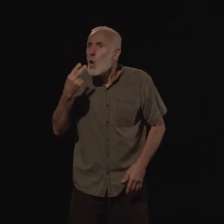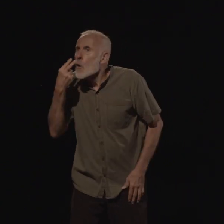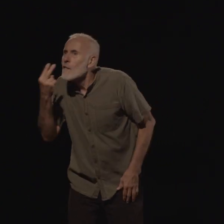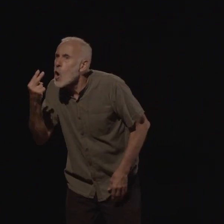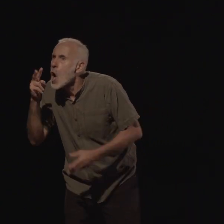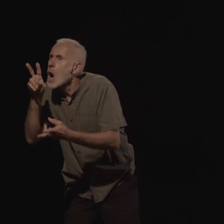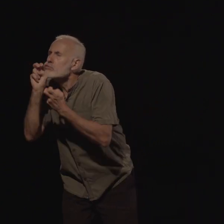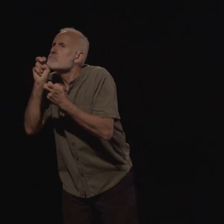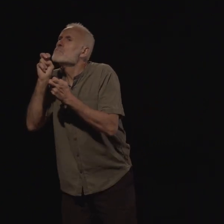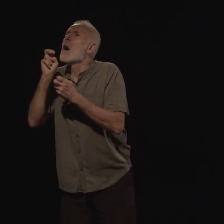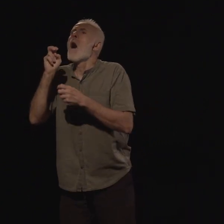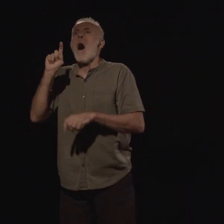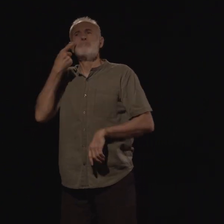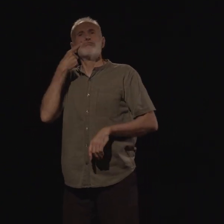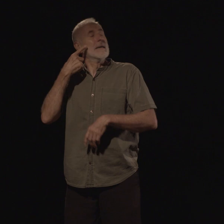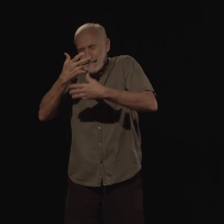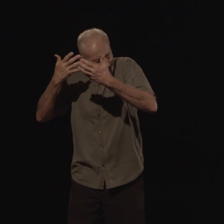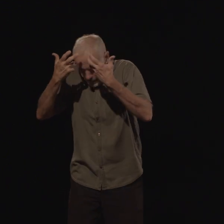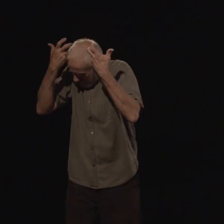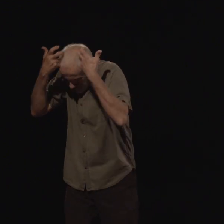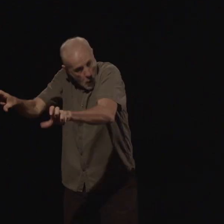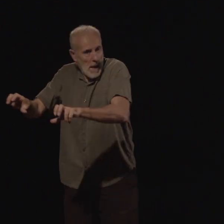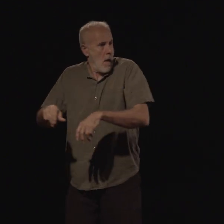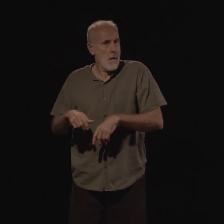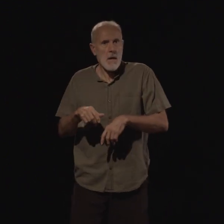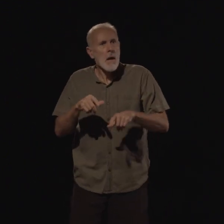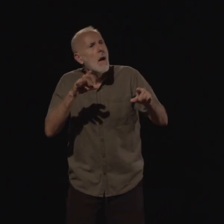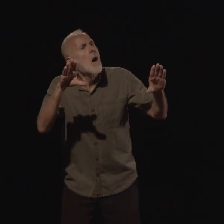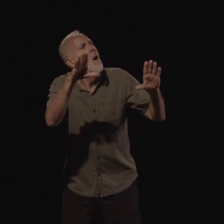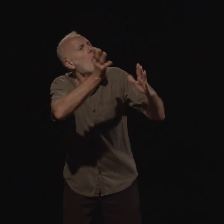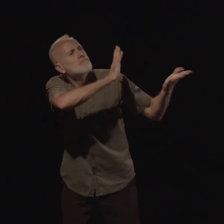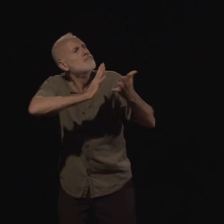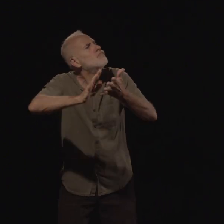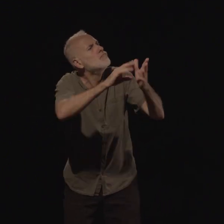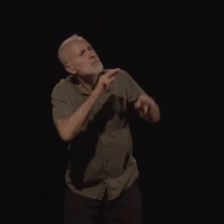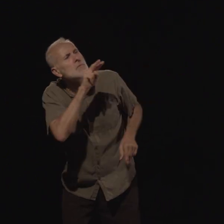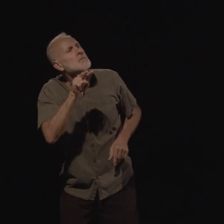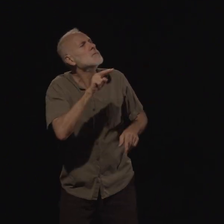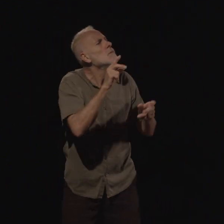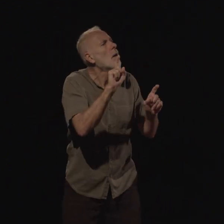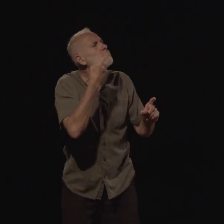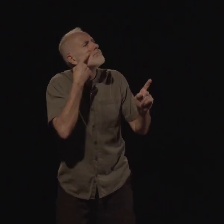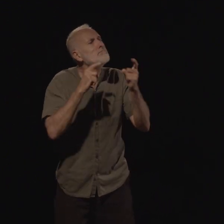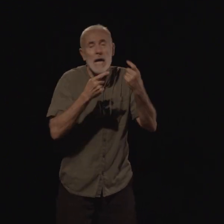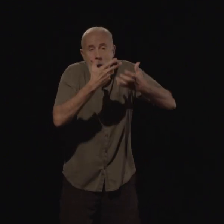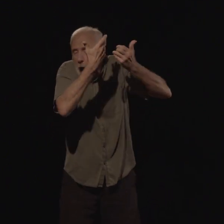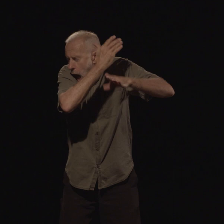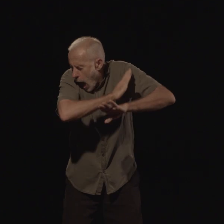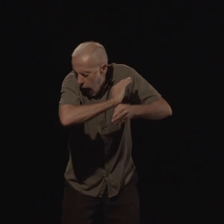Par exemple, quel temps il fait. Il ne veut plus savoir ce qu'il entend. Par exemple, ce que disent les gens. Et puis, il ne veut plus savoir ce qu'il sait.